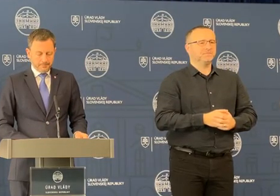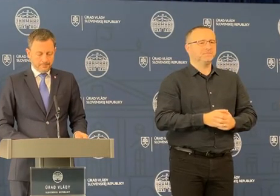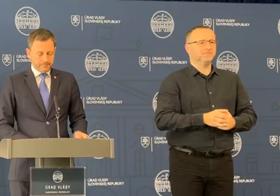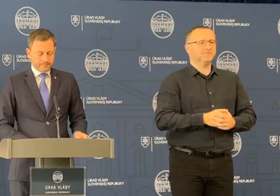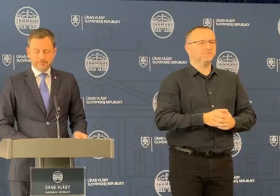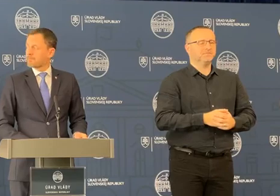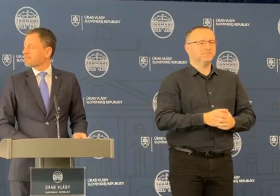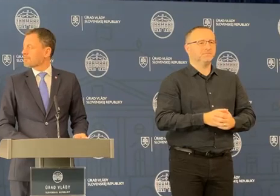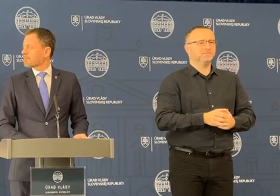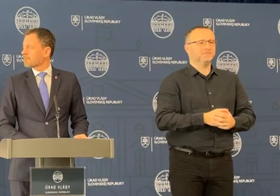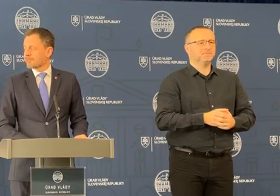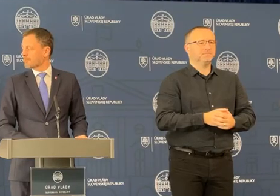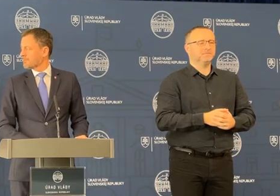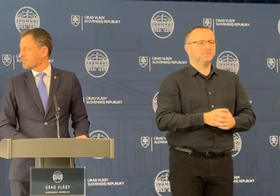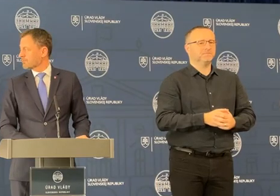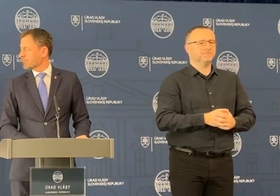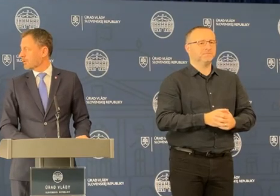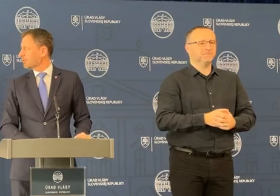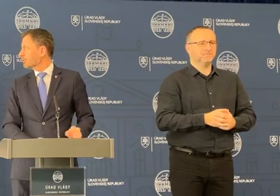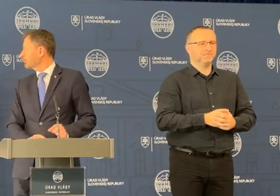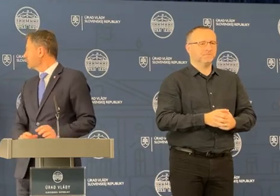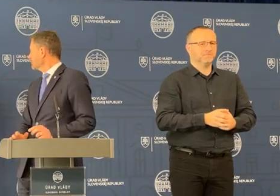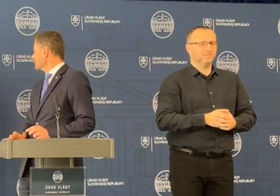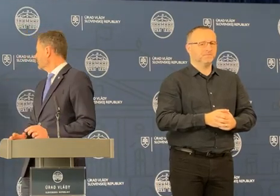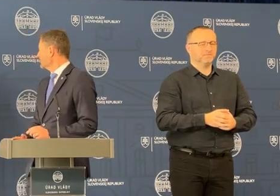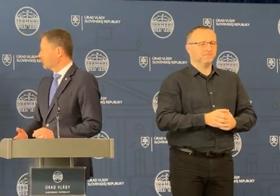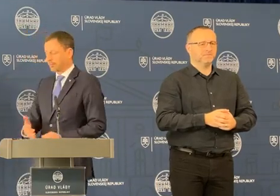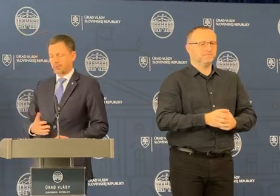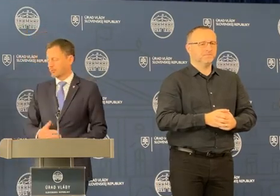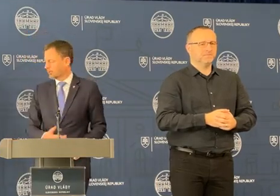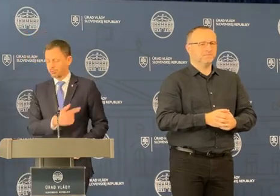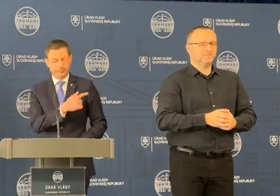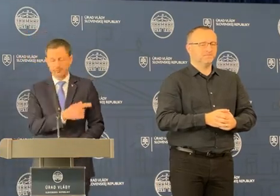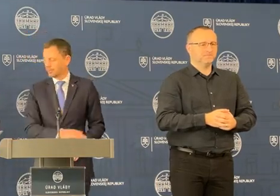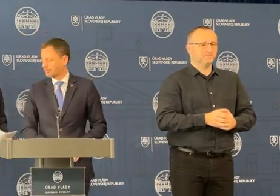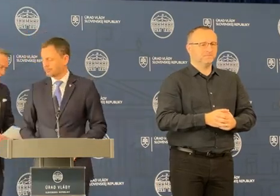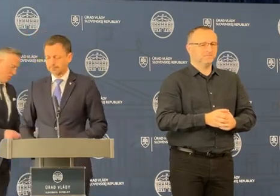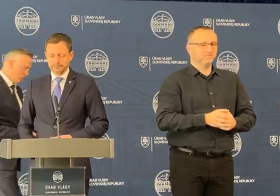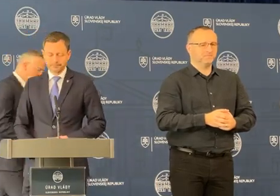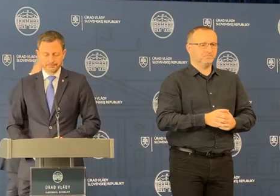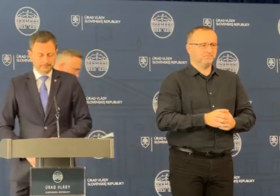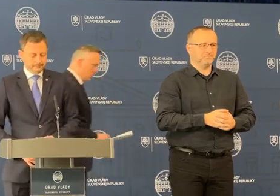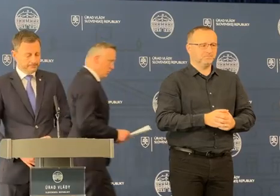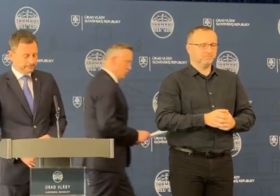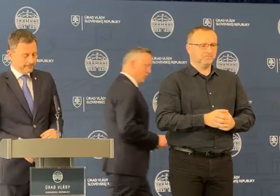Nech sa páči, ešte pán, štátne. Nech sa páči, o, môžeš na vodlo.